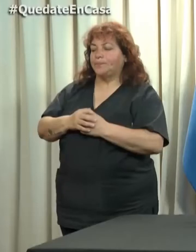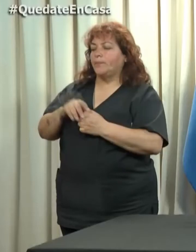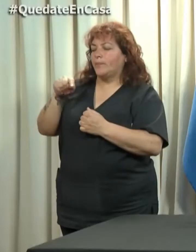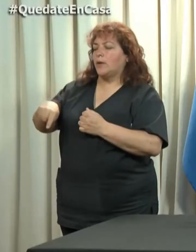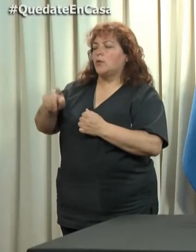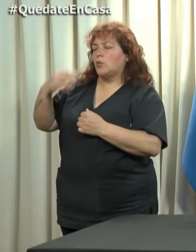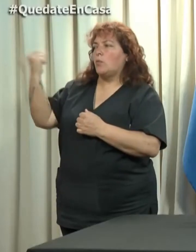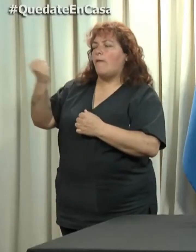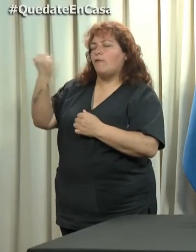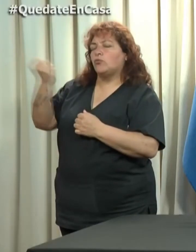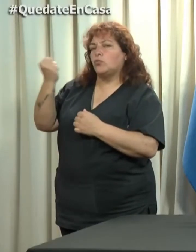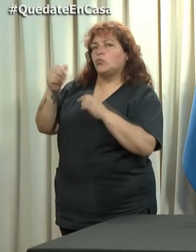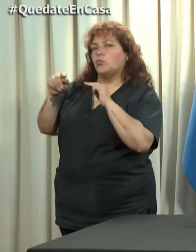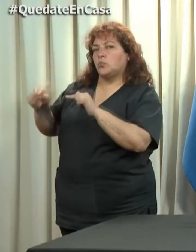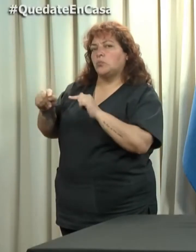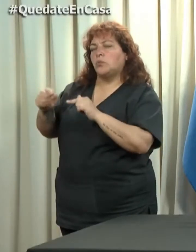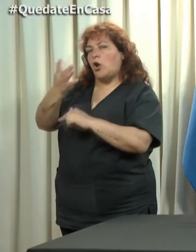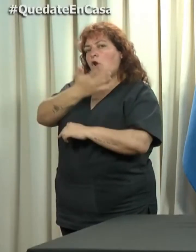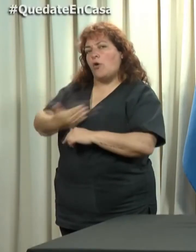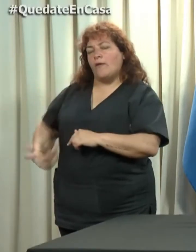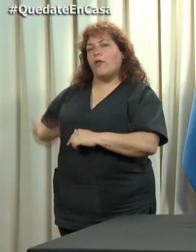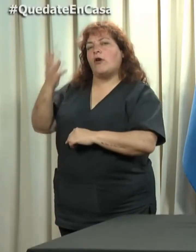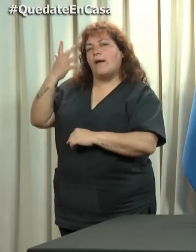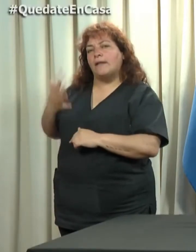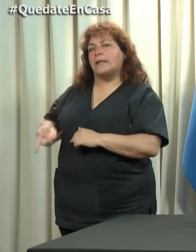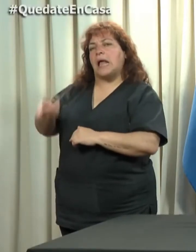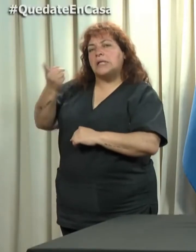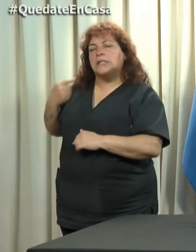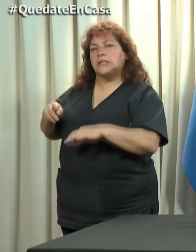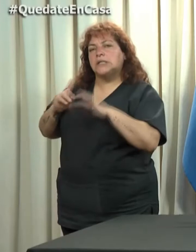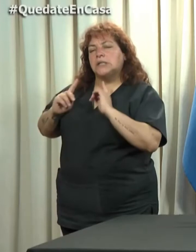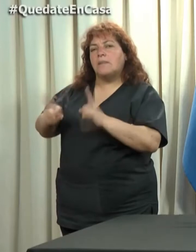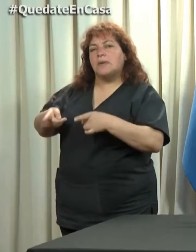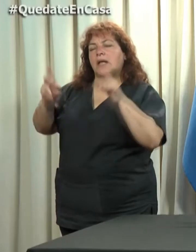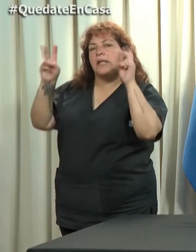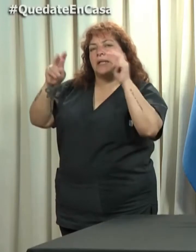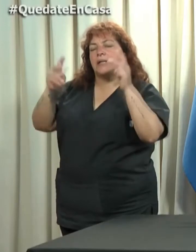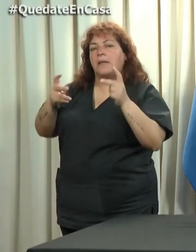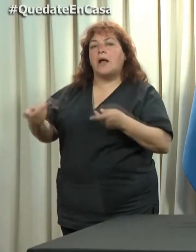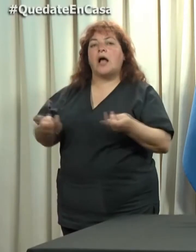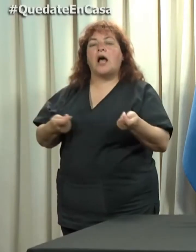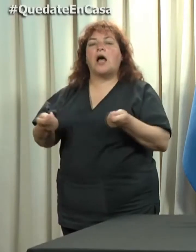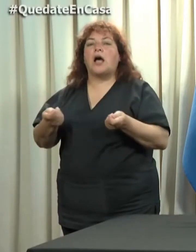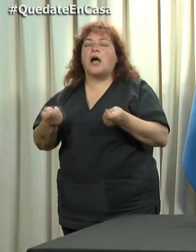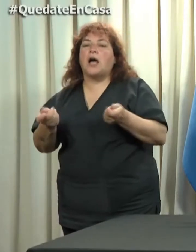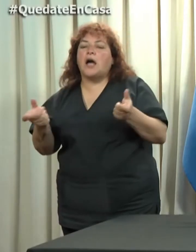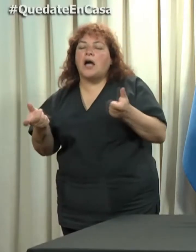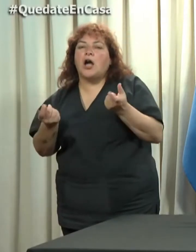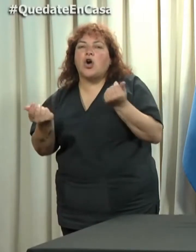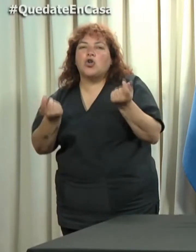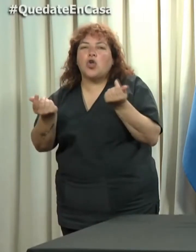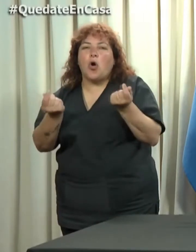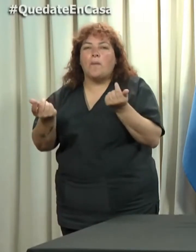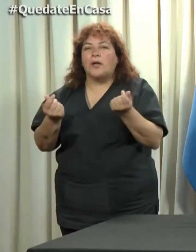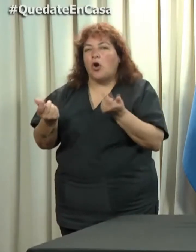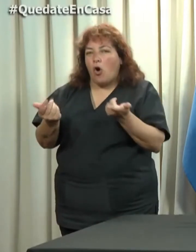El gobernador lo ha planteado con claridad todo su gabinete, en el día de ayer también en el marco del Consejo Económico y Social, la necesidad de que